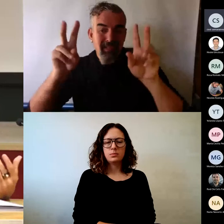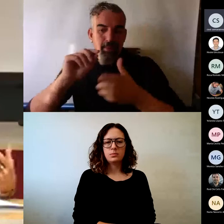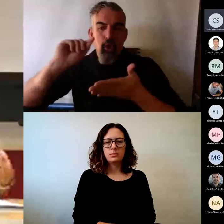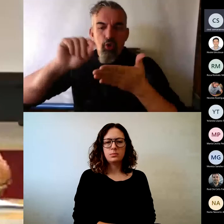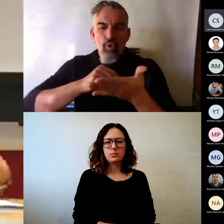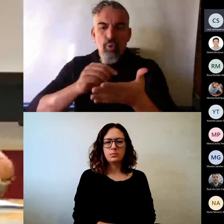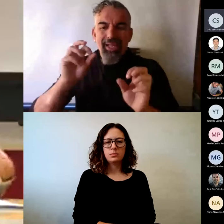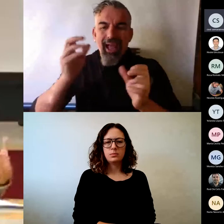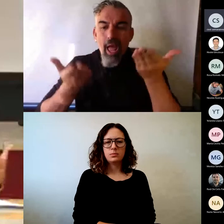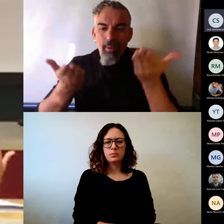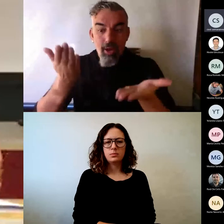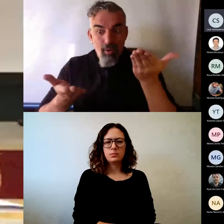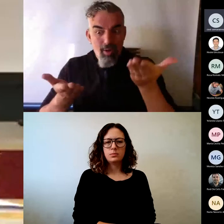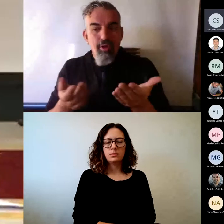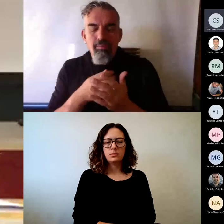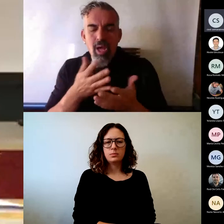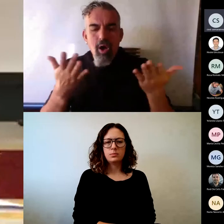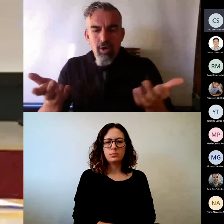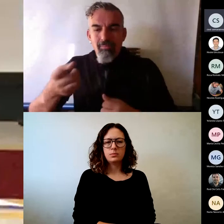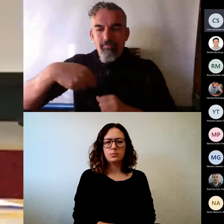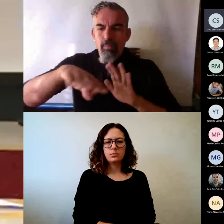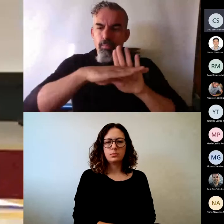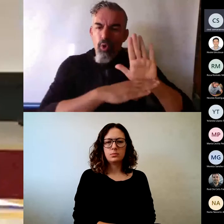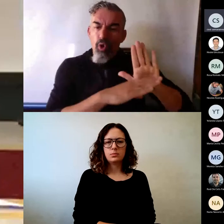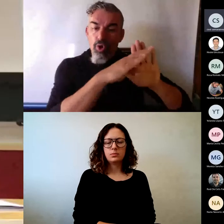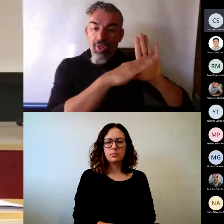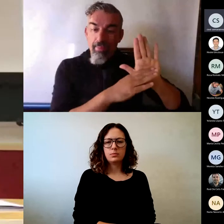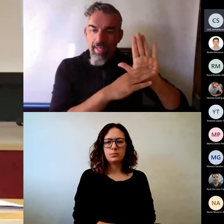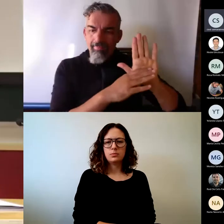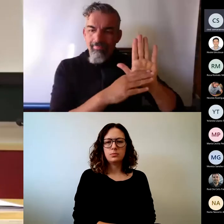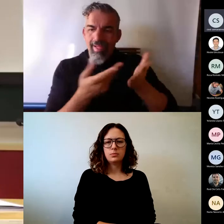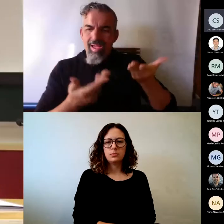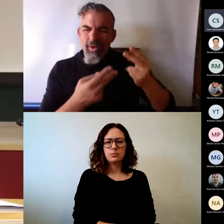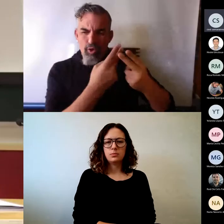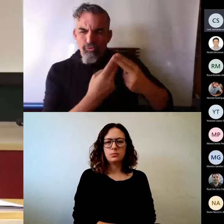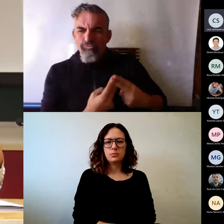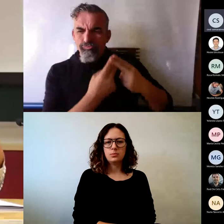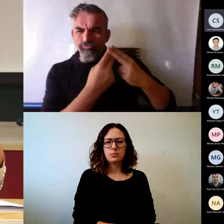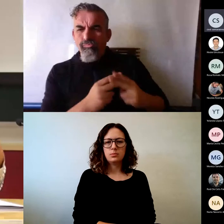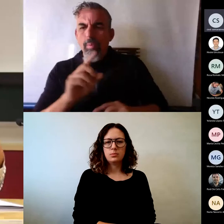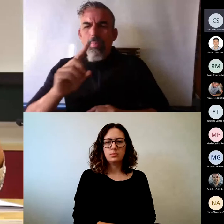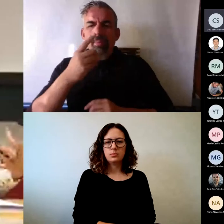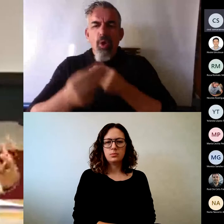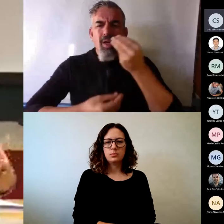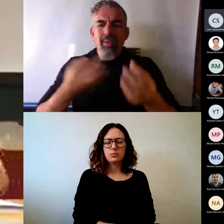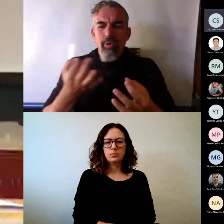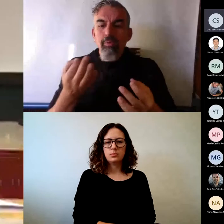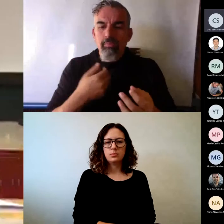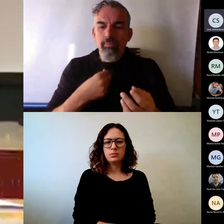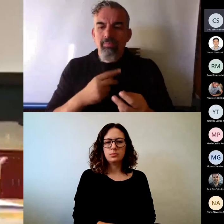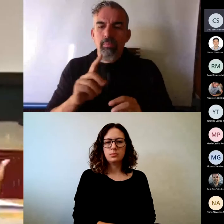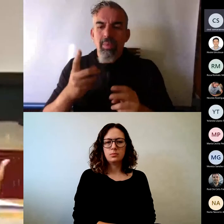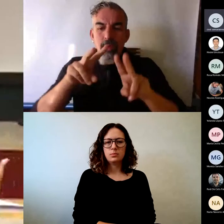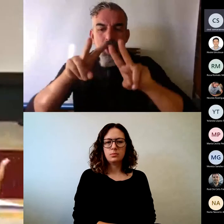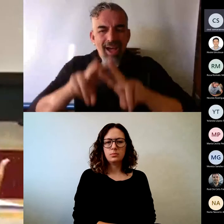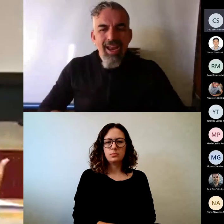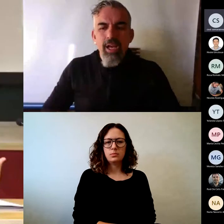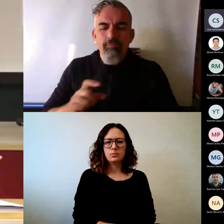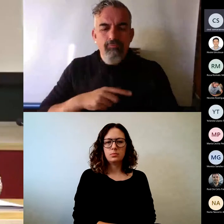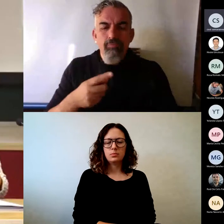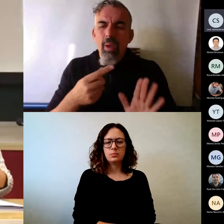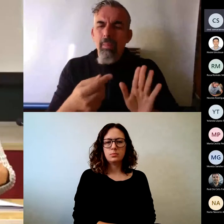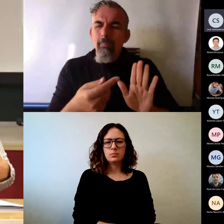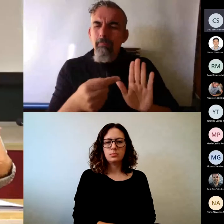nosotros ahora para los distintos programas donde nos evalúan lo primero que hacemos es analizar todas esas cosas que nos van a pedir